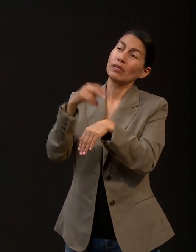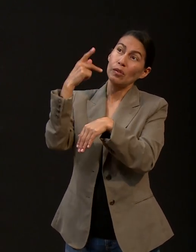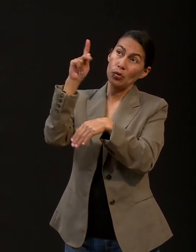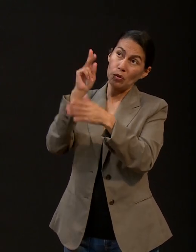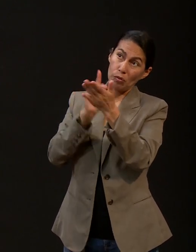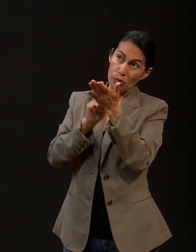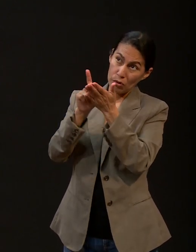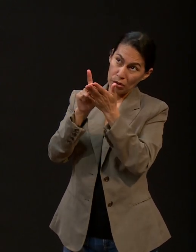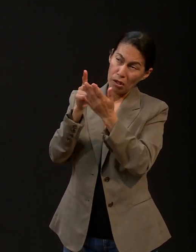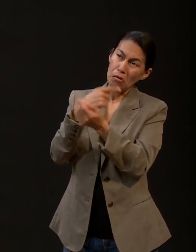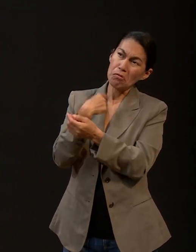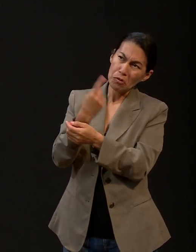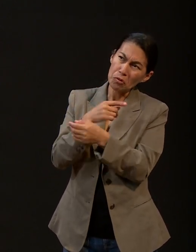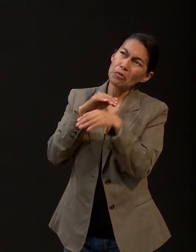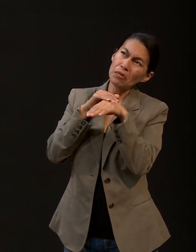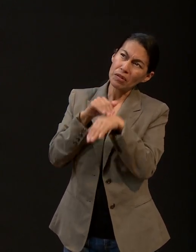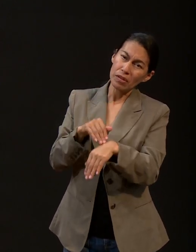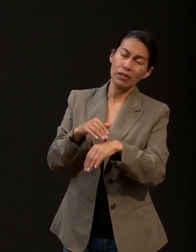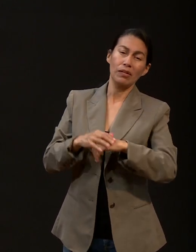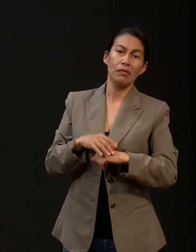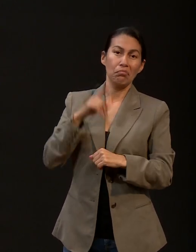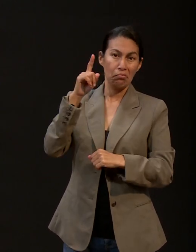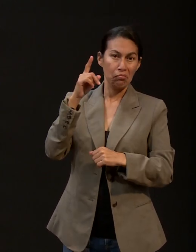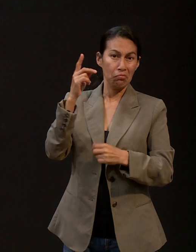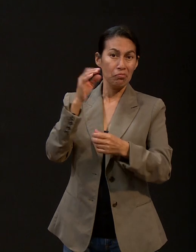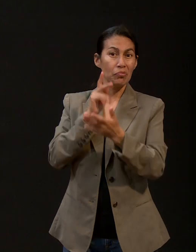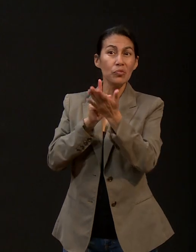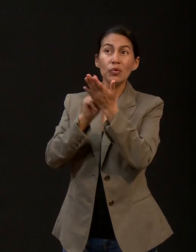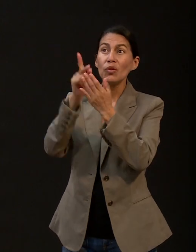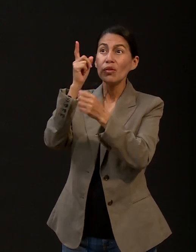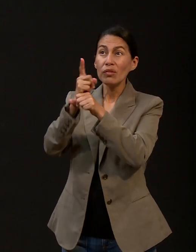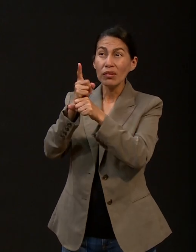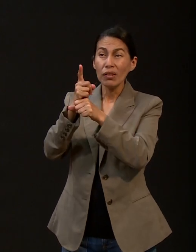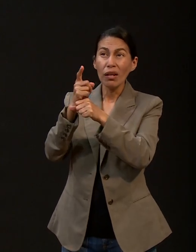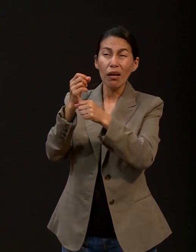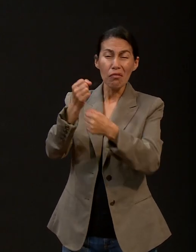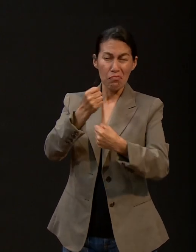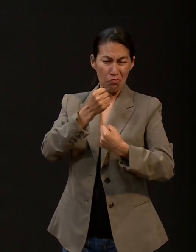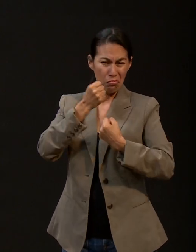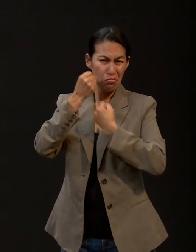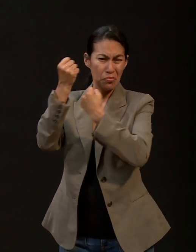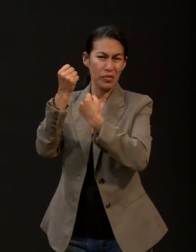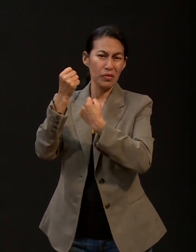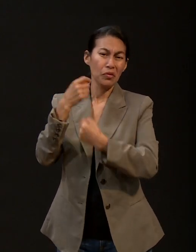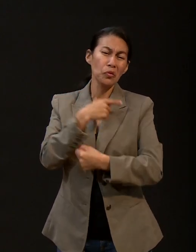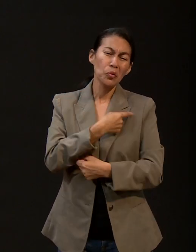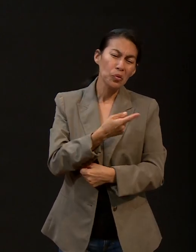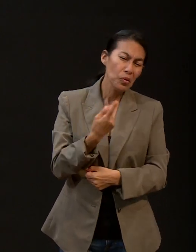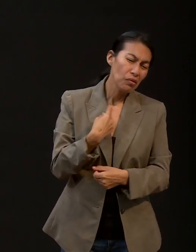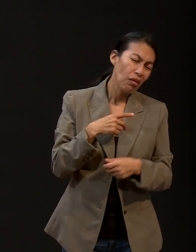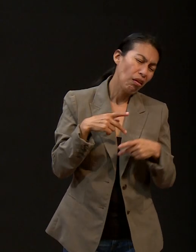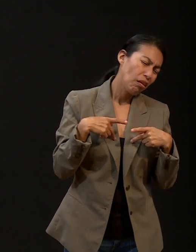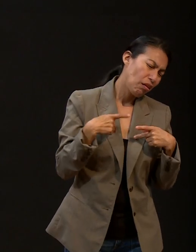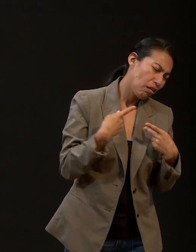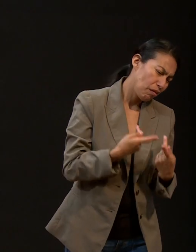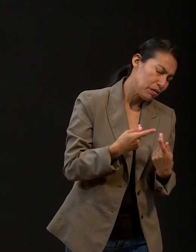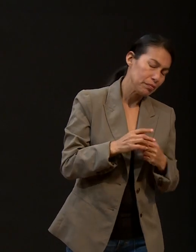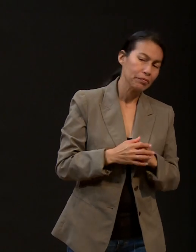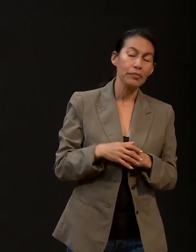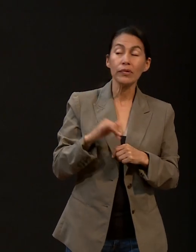voluntad y no la nuestra. Porque su voluntad es omnipotente, la nuestra es frágil. Nosotros no tenemos por qué cuestionar a Dios.